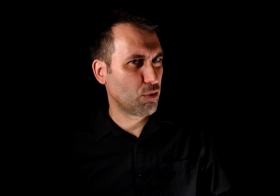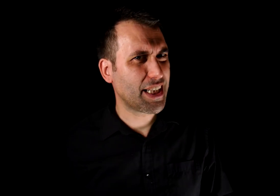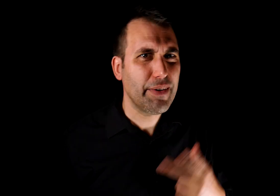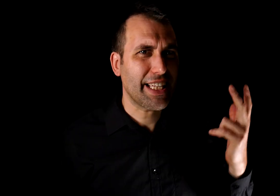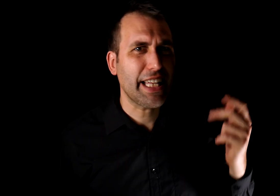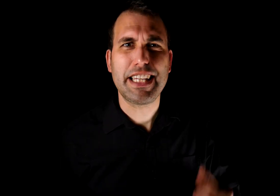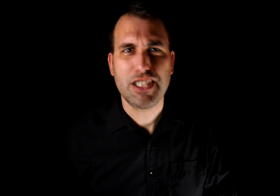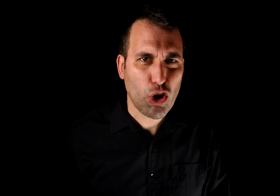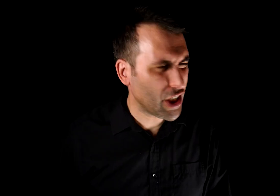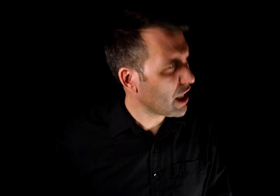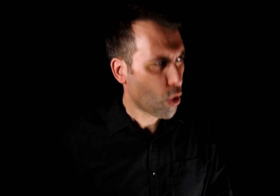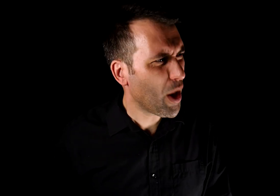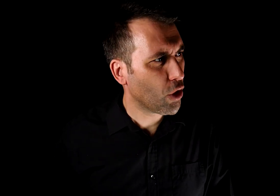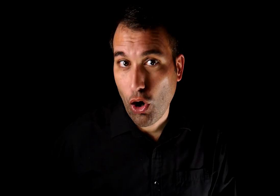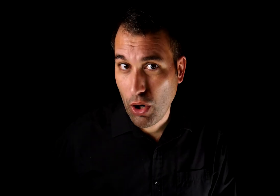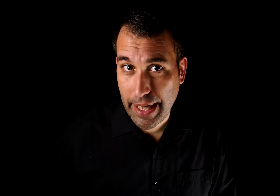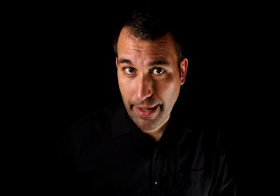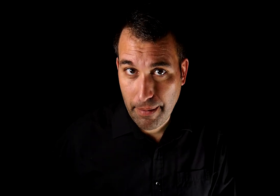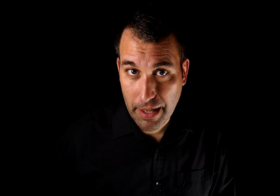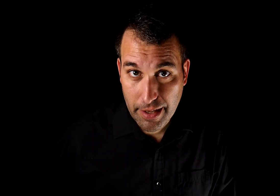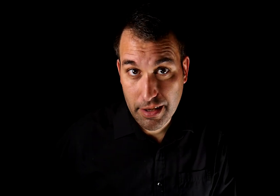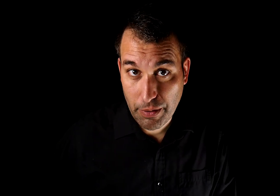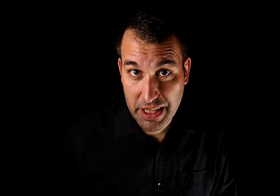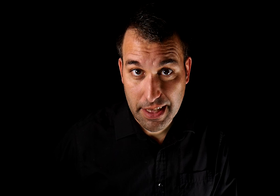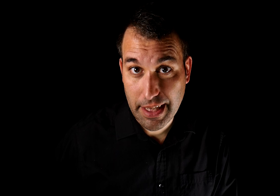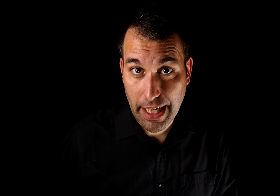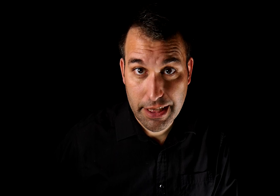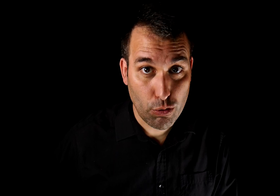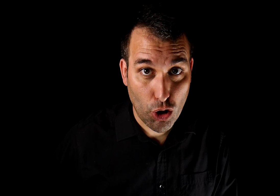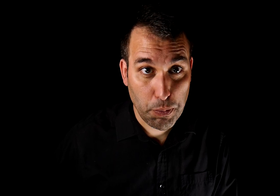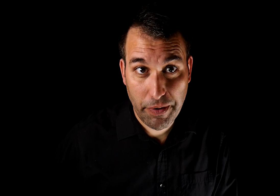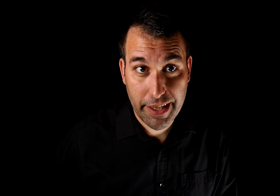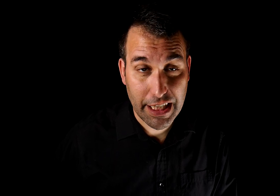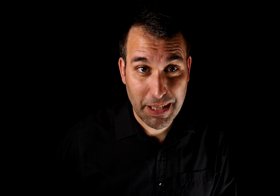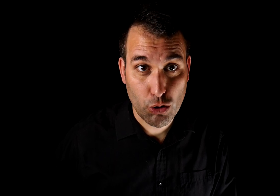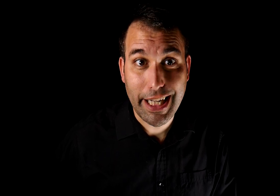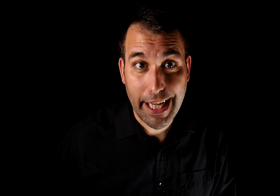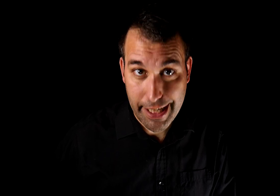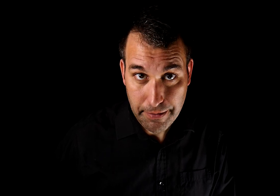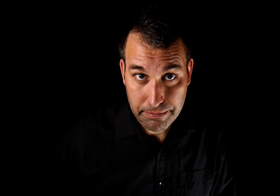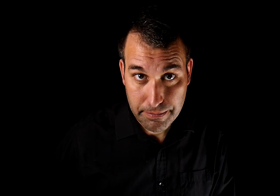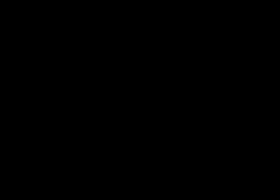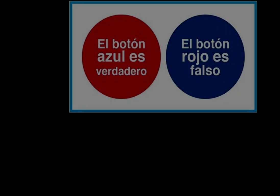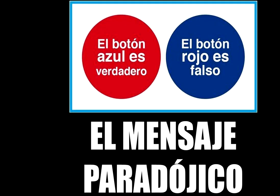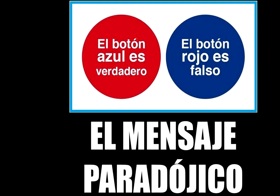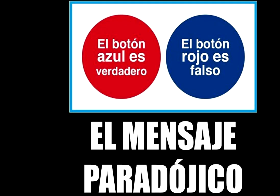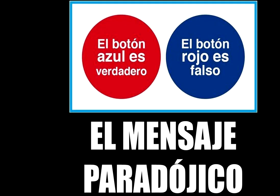nuestra libertad de decisión lo que está en juego. O la guerra abierta entre feministas radicales y woks por ver quién es más totalitarie. El mensaje